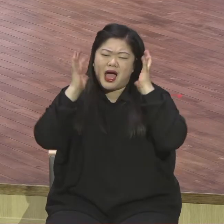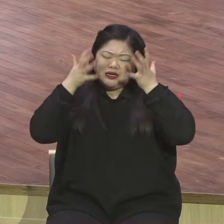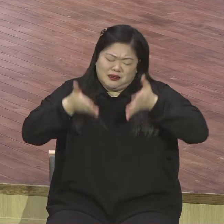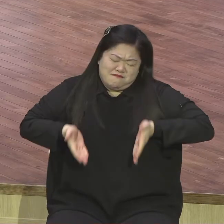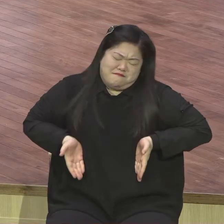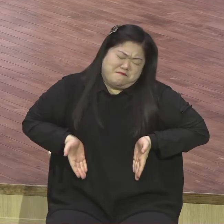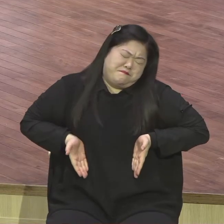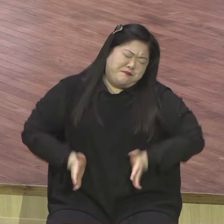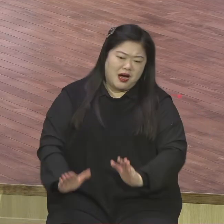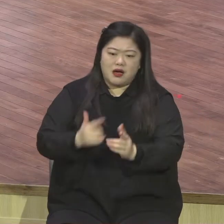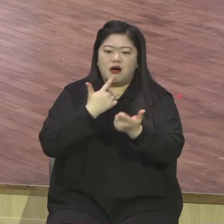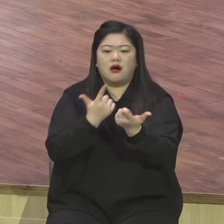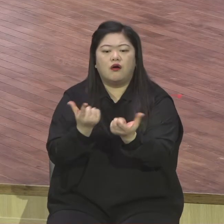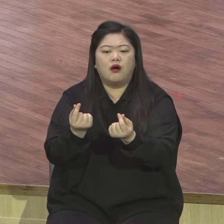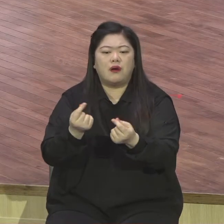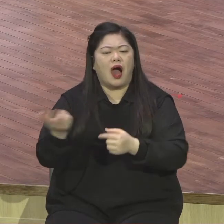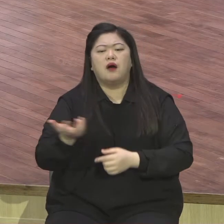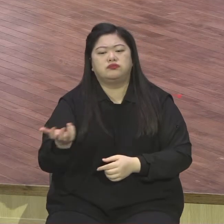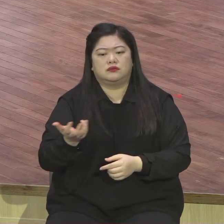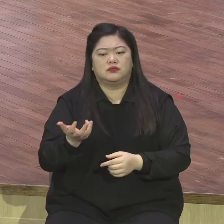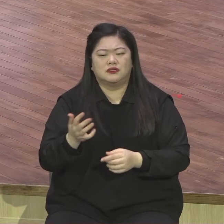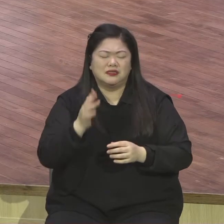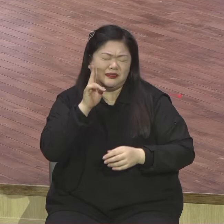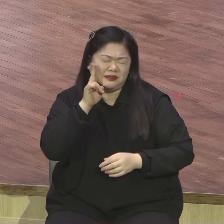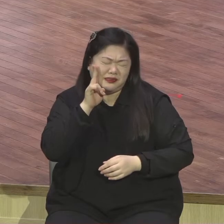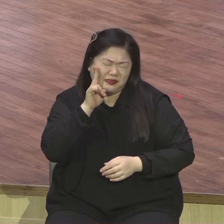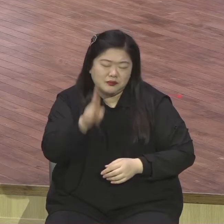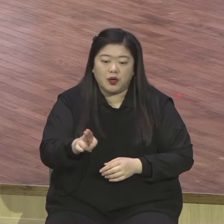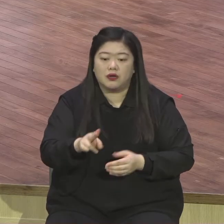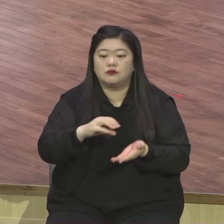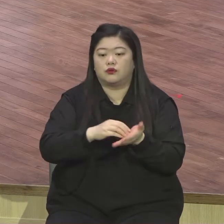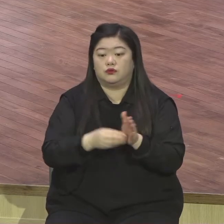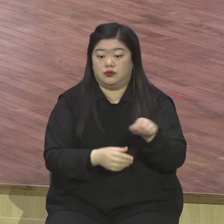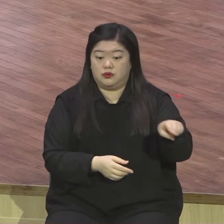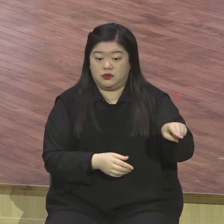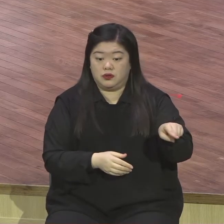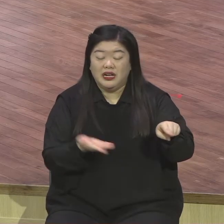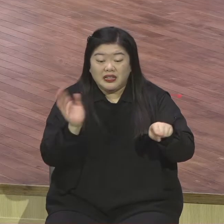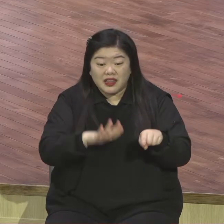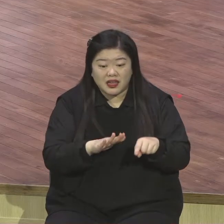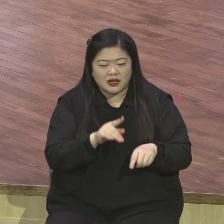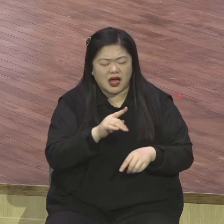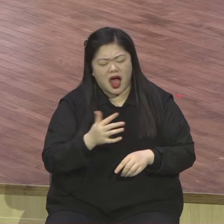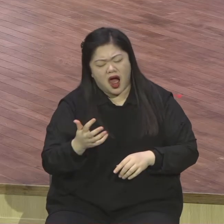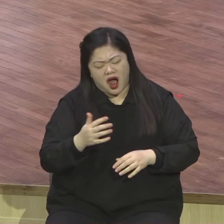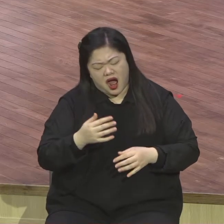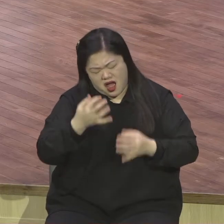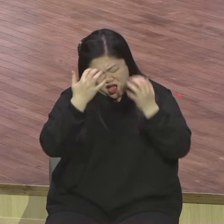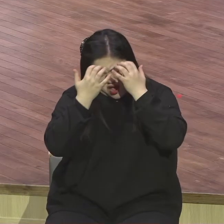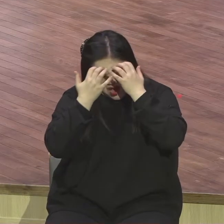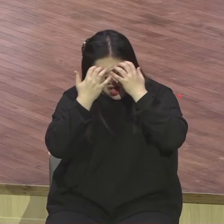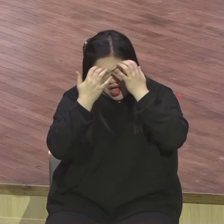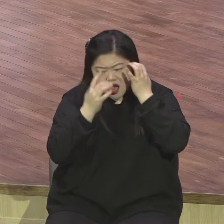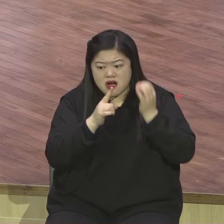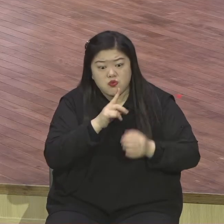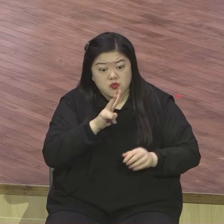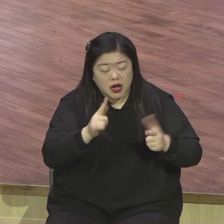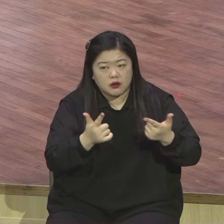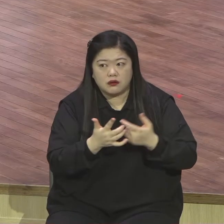고통이란 그 고통을 말합니다. 잠깐 당한 것도 아니에요. 밤사경에 예수님께서 바다 위로 걸어올 때까지